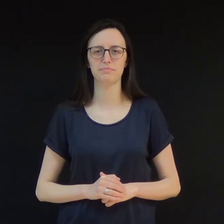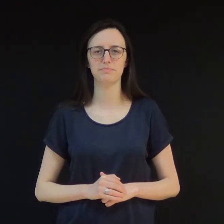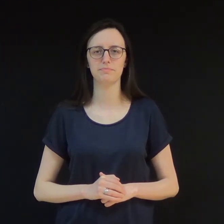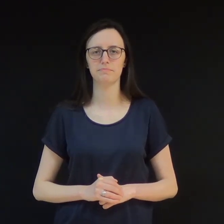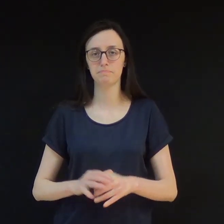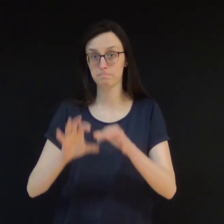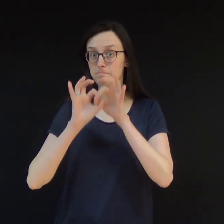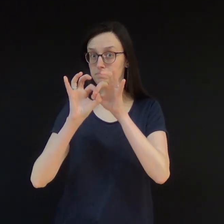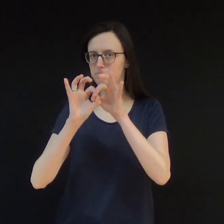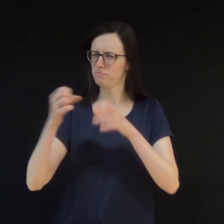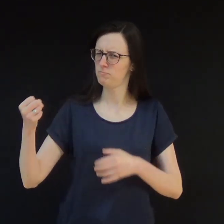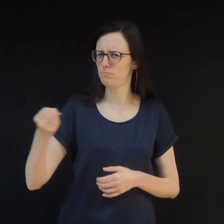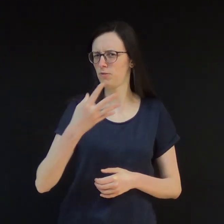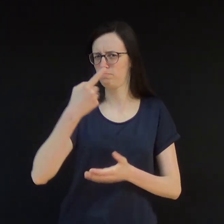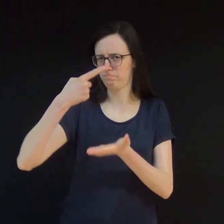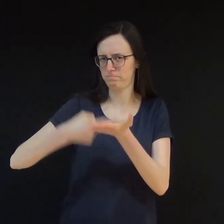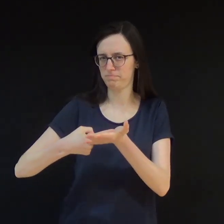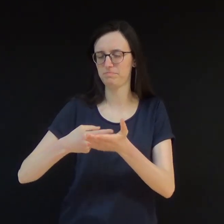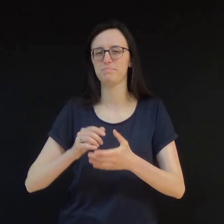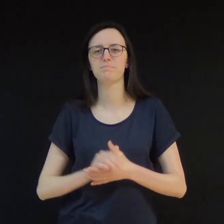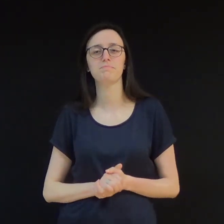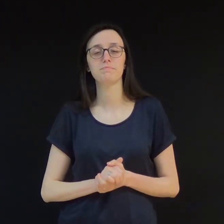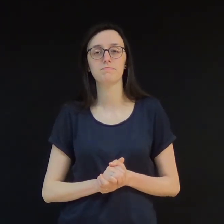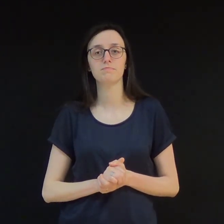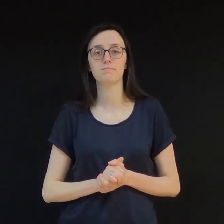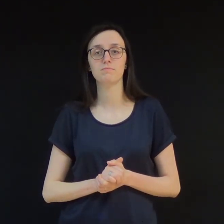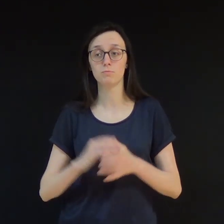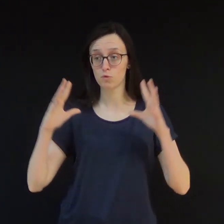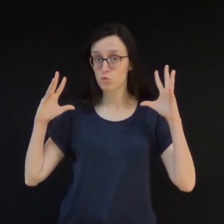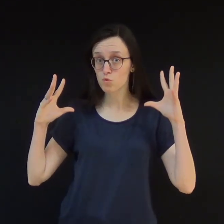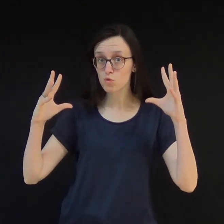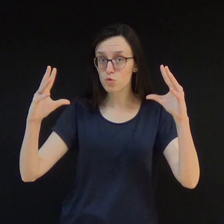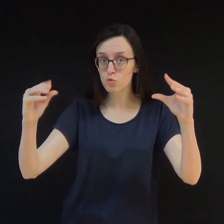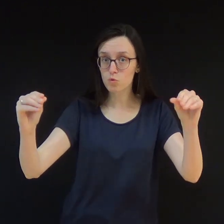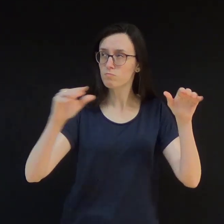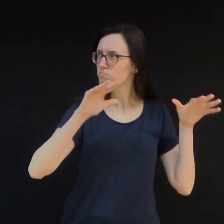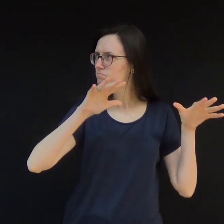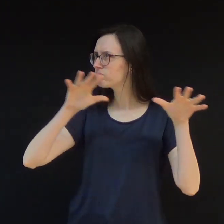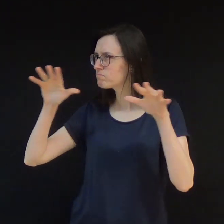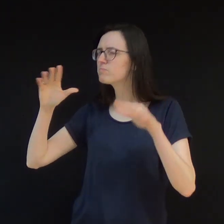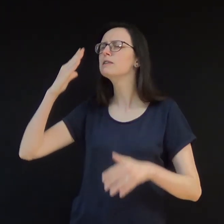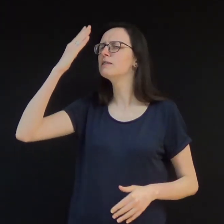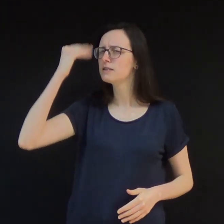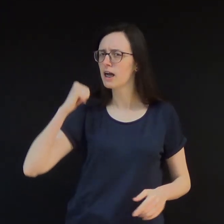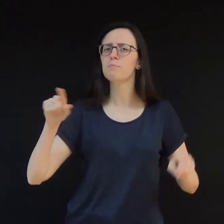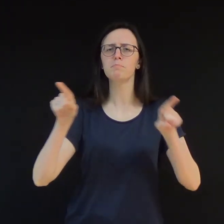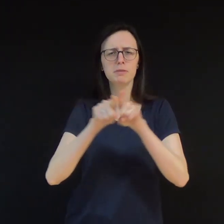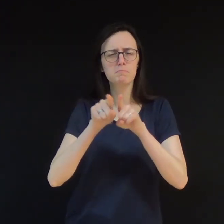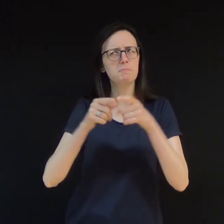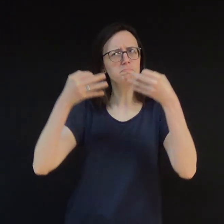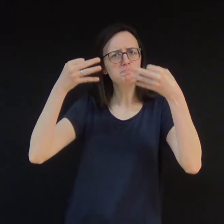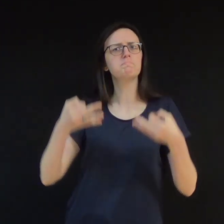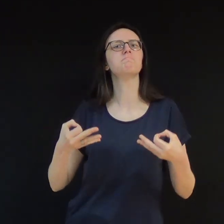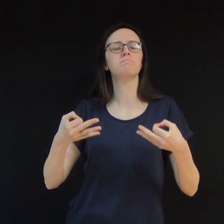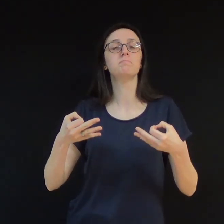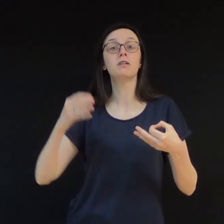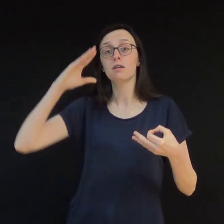Aliança nova, para que todos vejam e saibam e considerem e juntamente entendam que a mão do Senhor fez isso.